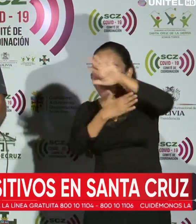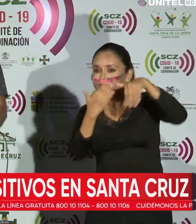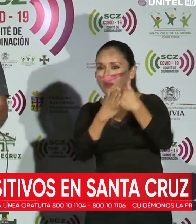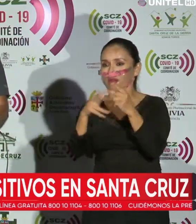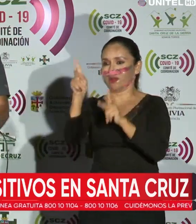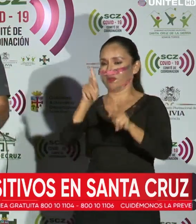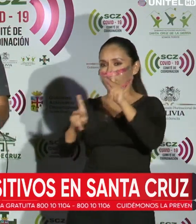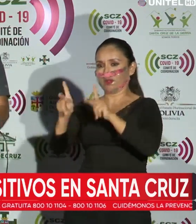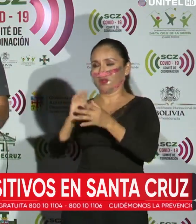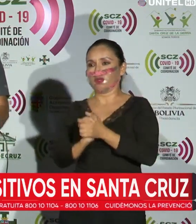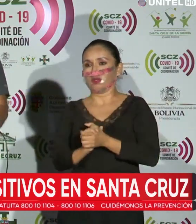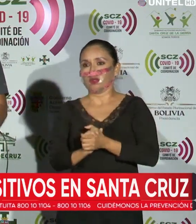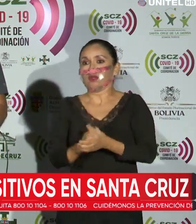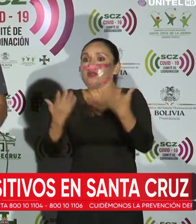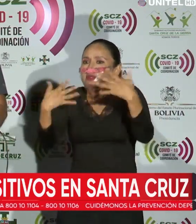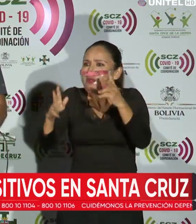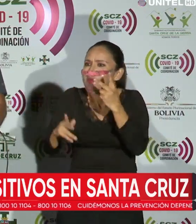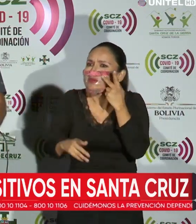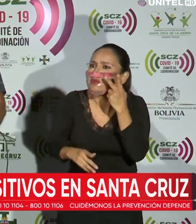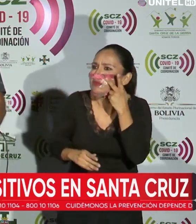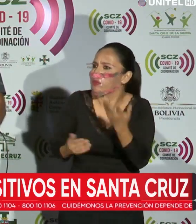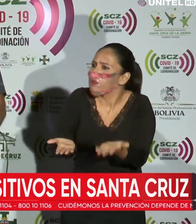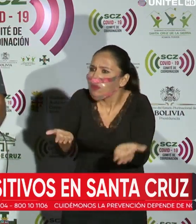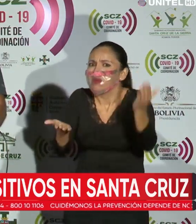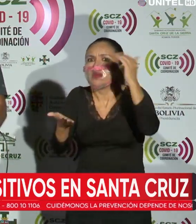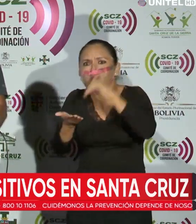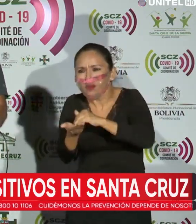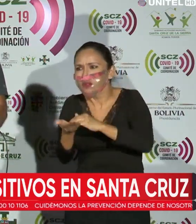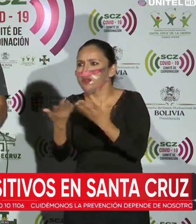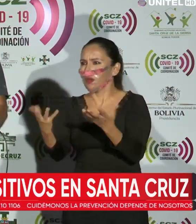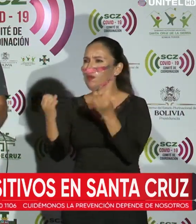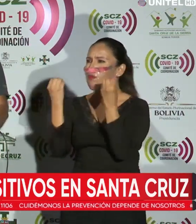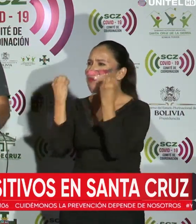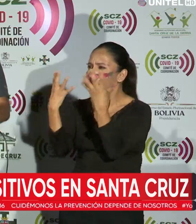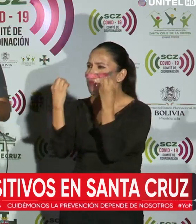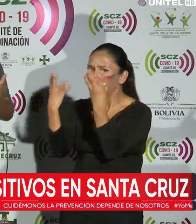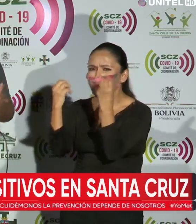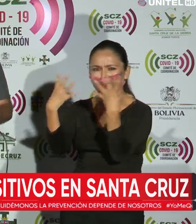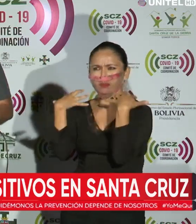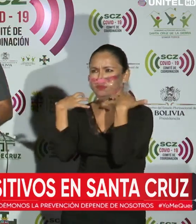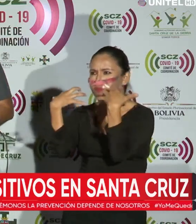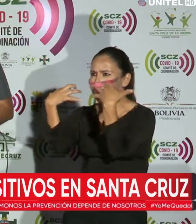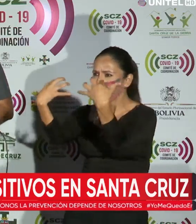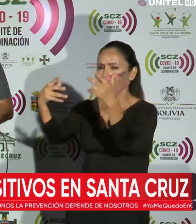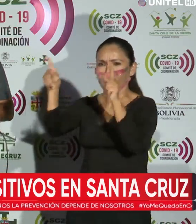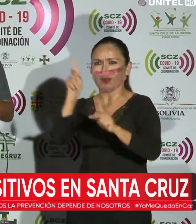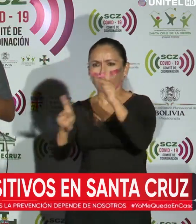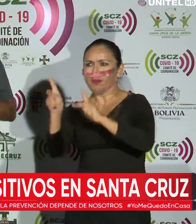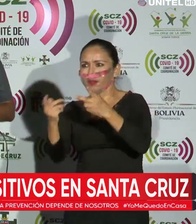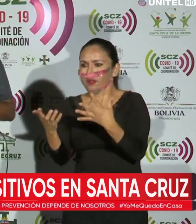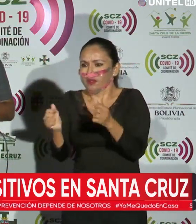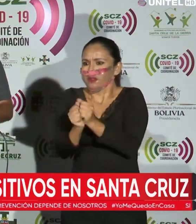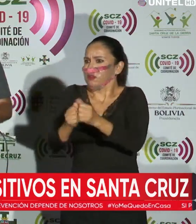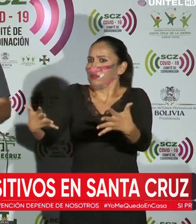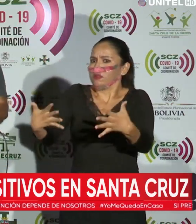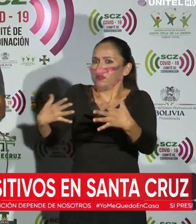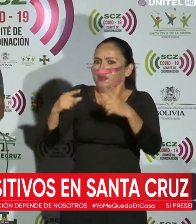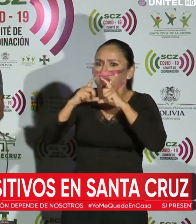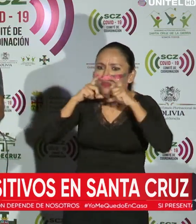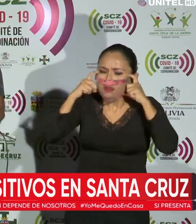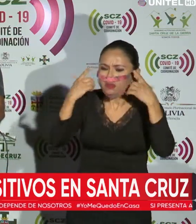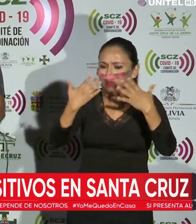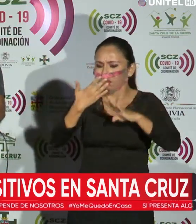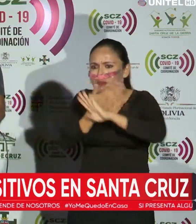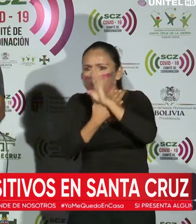ciudadanía. Hemos visto que nuevamente ha salido muchísima gente, inclusive en algunos casos, sin ni siquiera con las